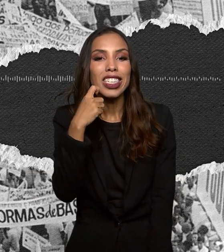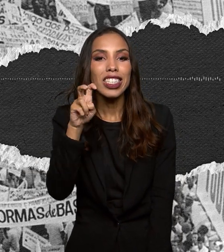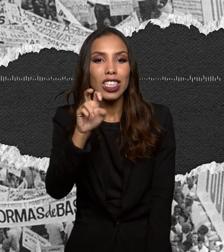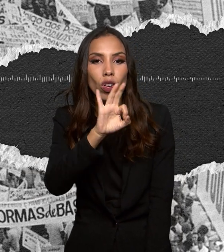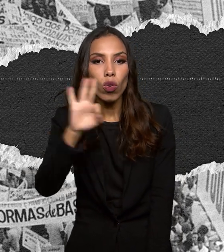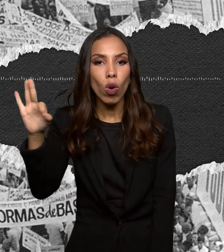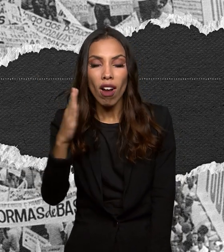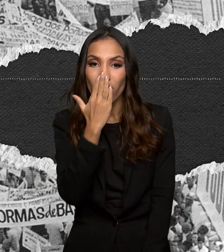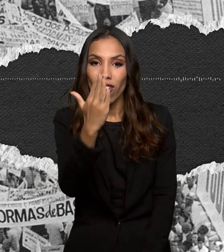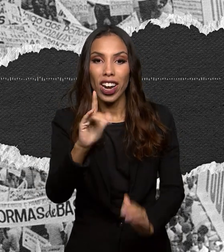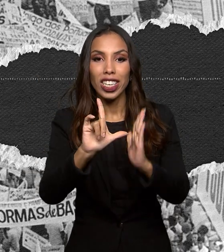do Brasil.